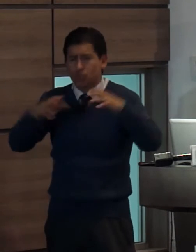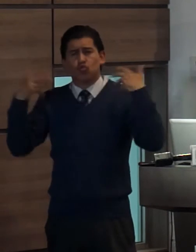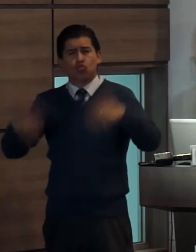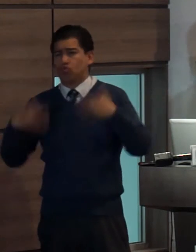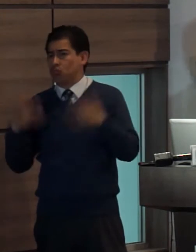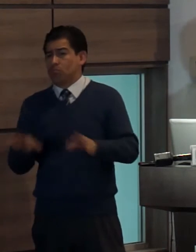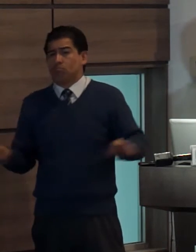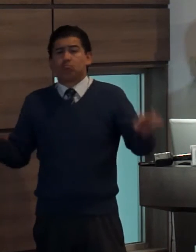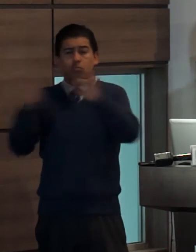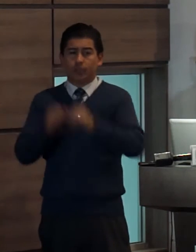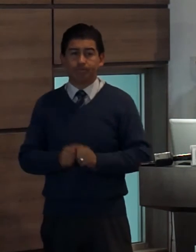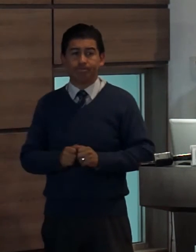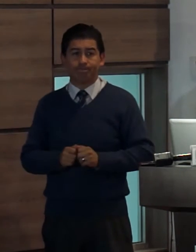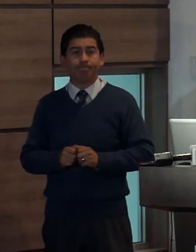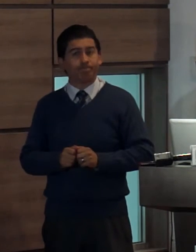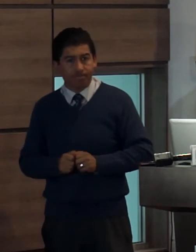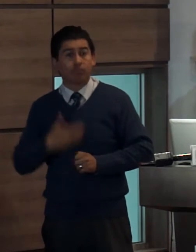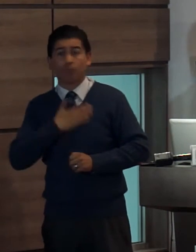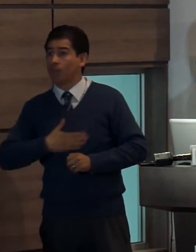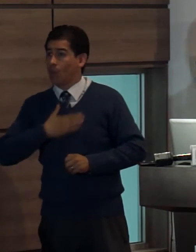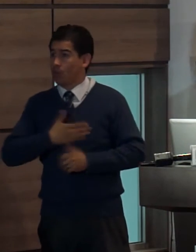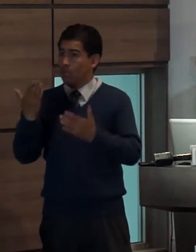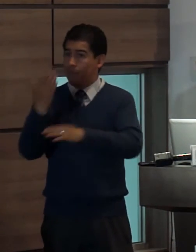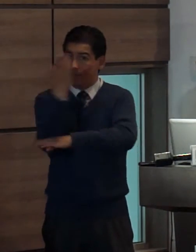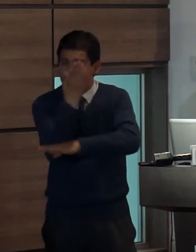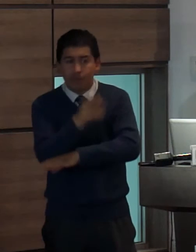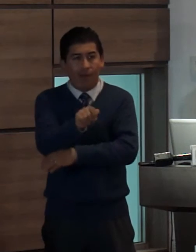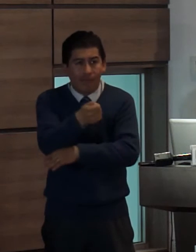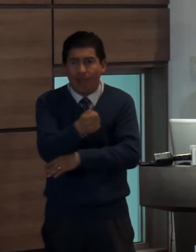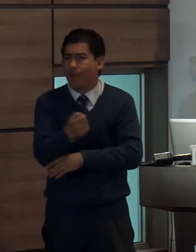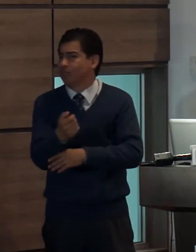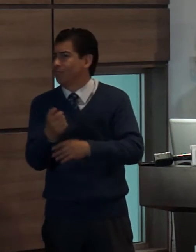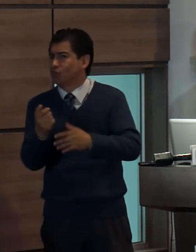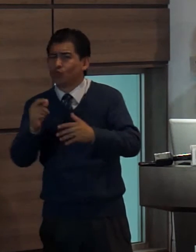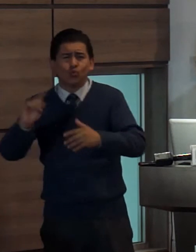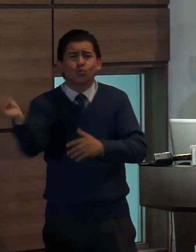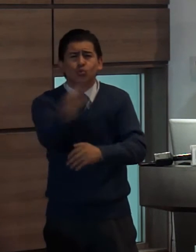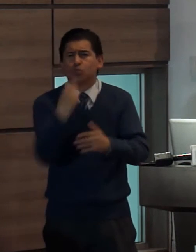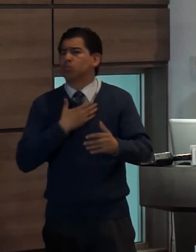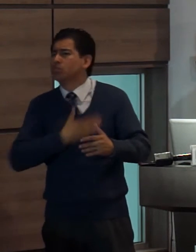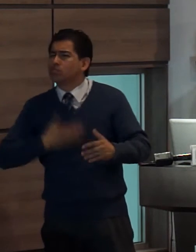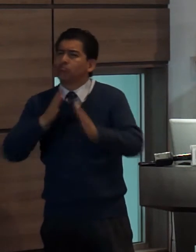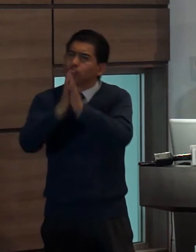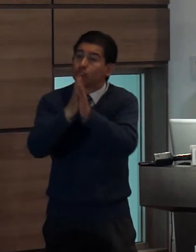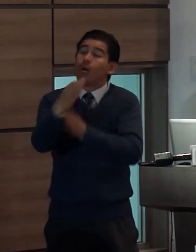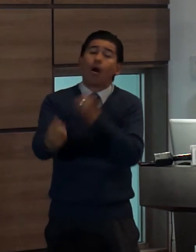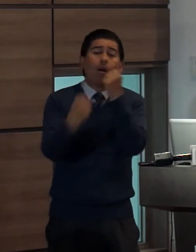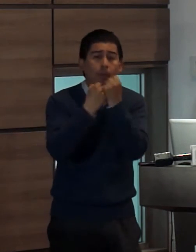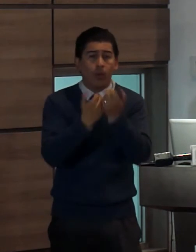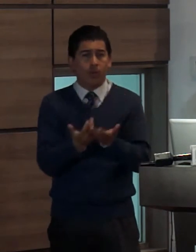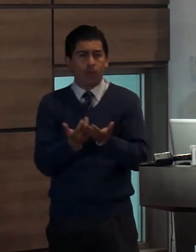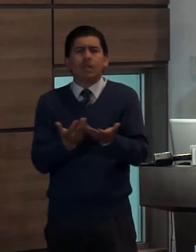invitamos a todos los medios de comunicación social a participar de esta gran causa que tiene